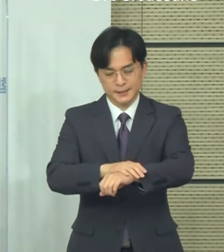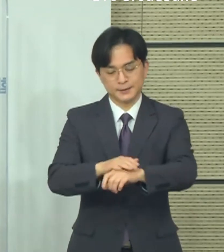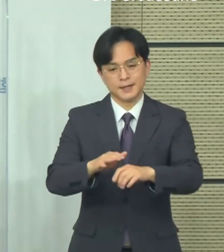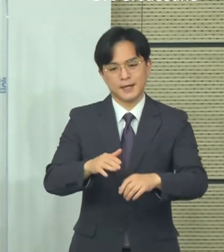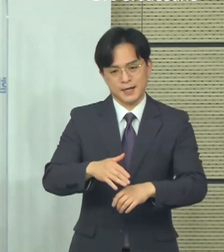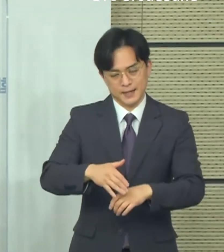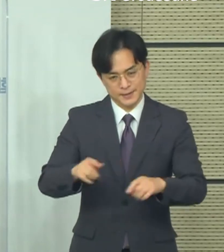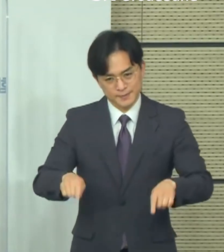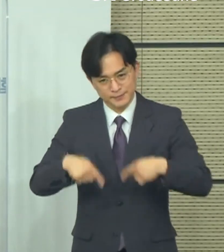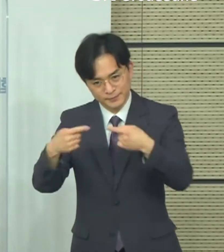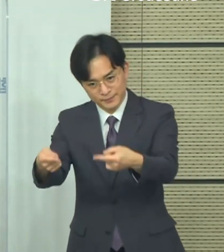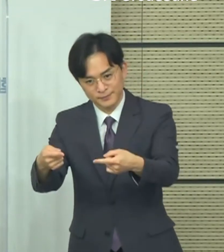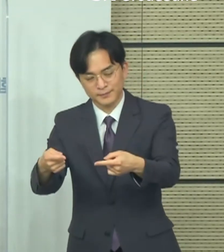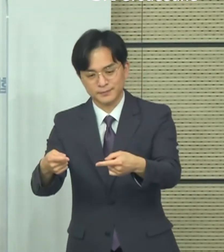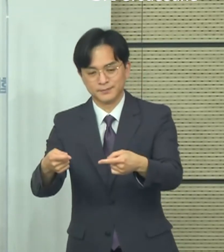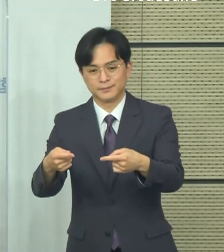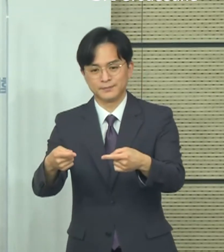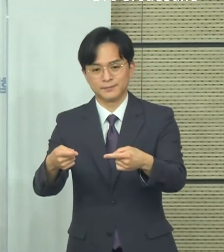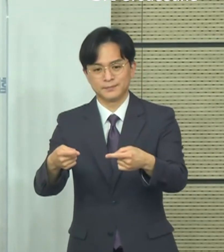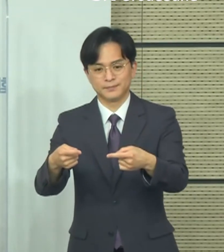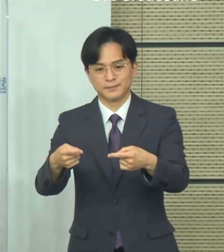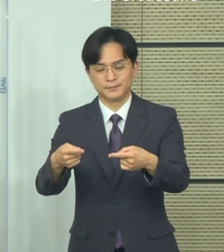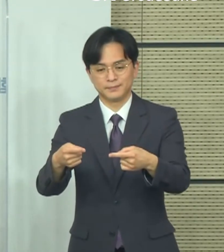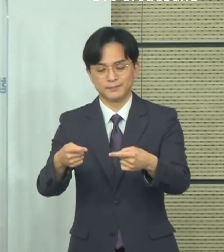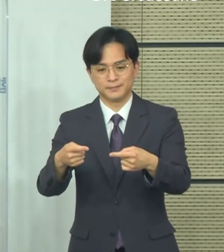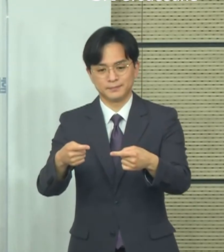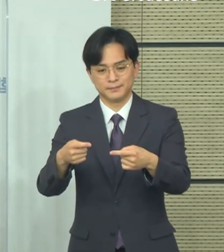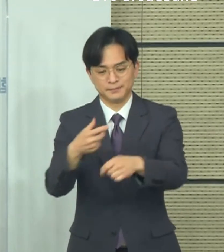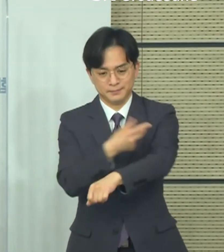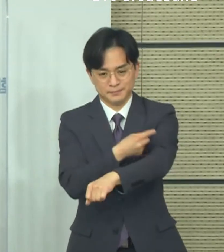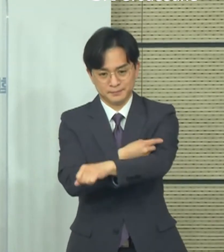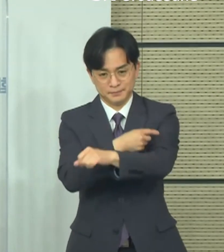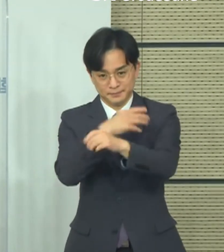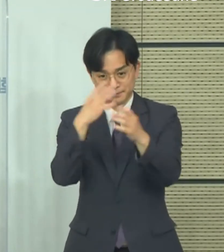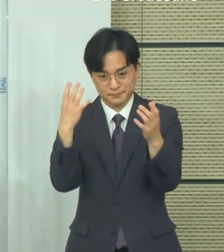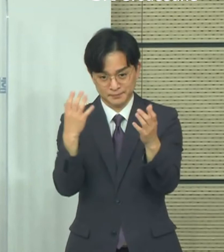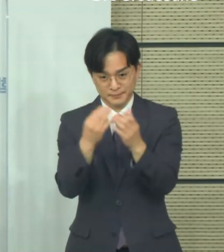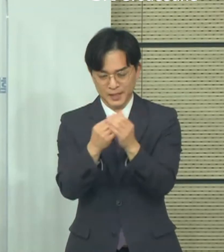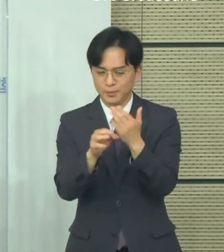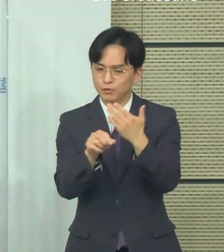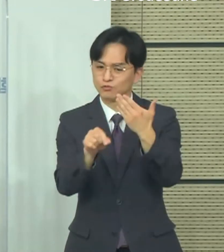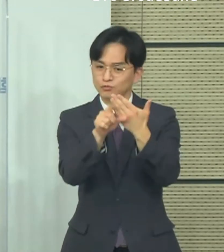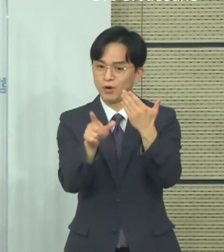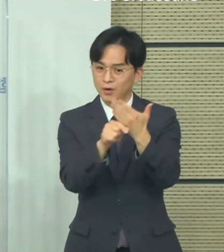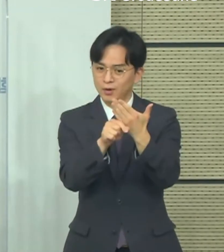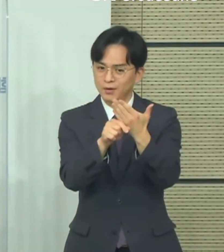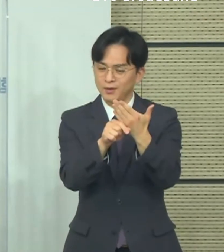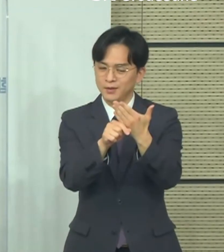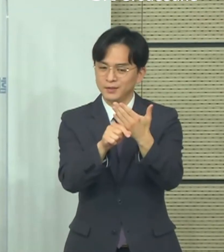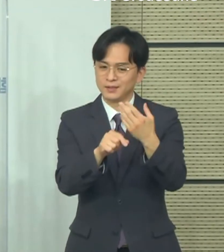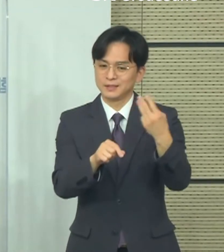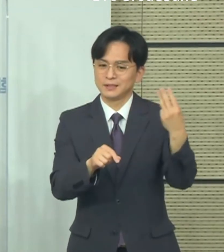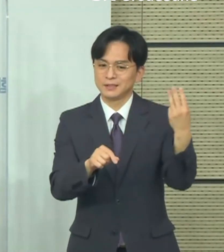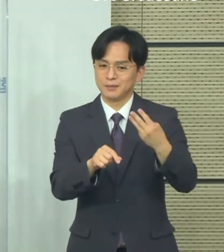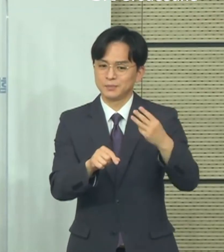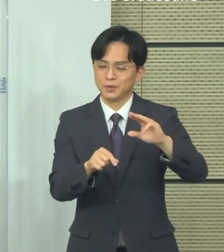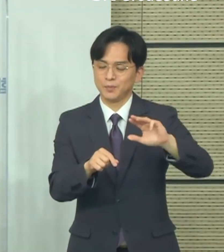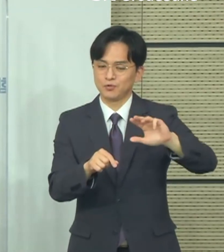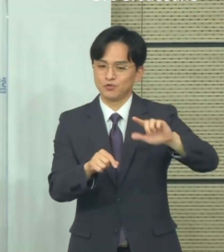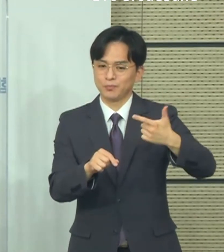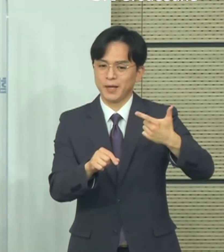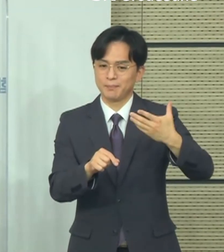예방접종이 원만하게 이루어지고 하면 9월 달에 3,600만 명 1차 예방접종이